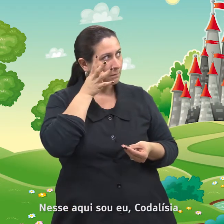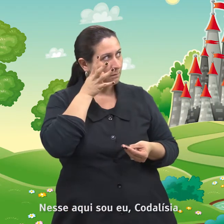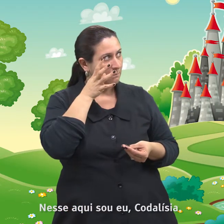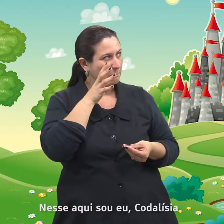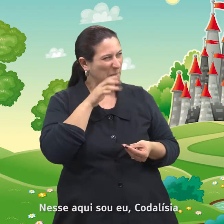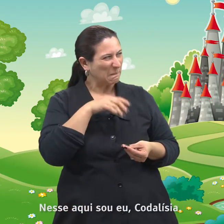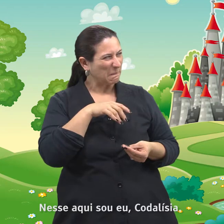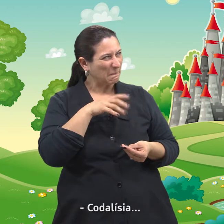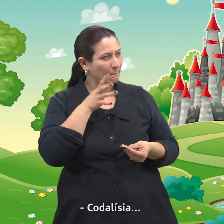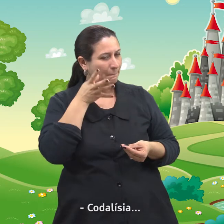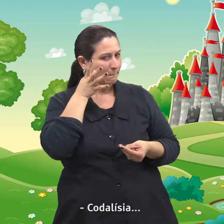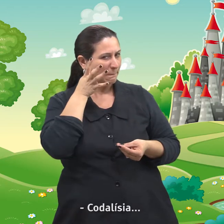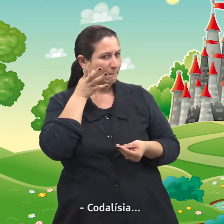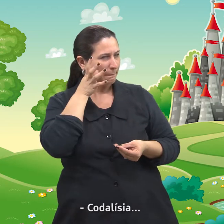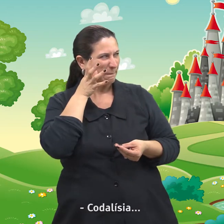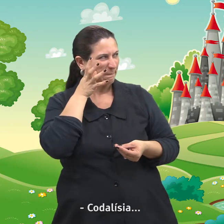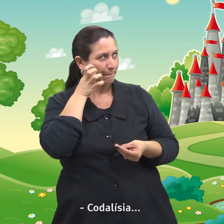Codalísia. Codalísia.